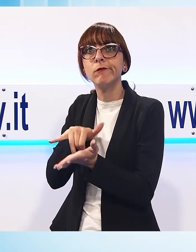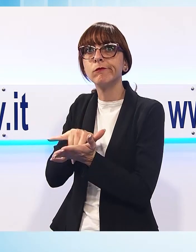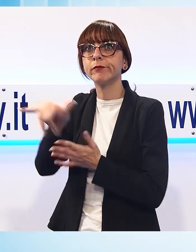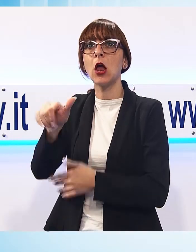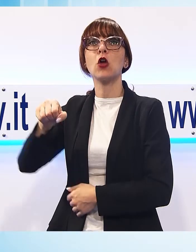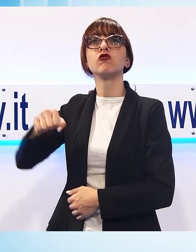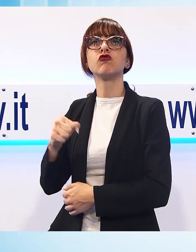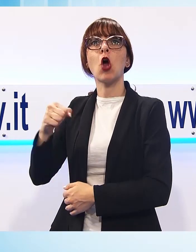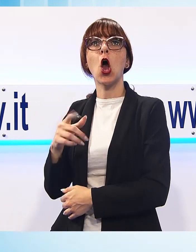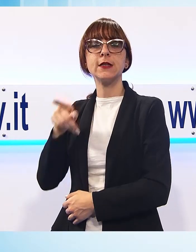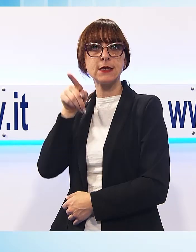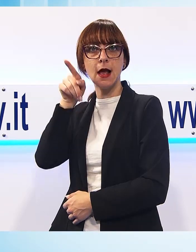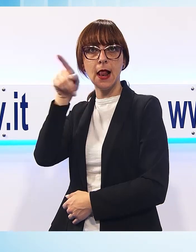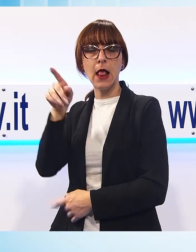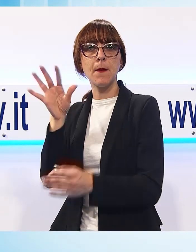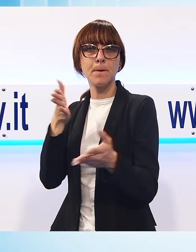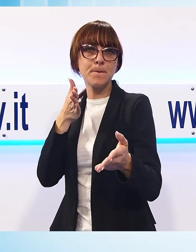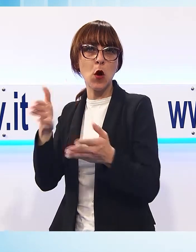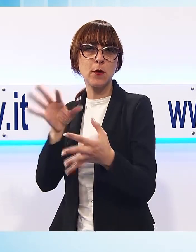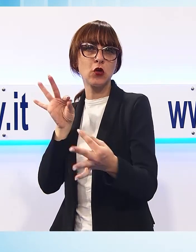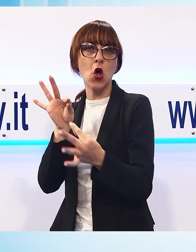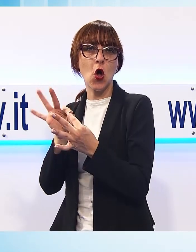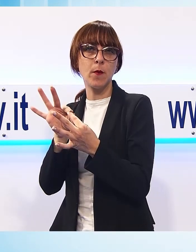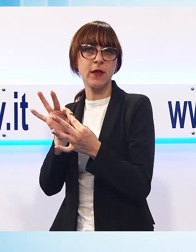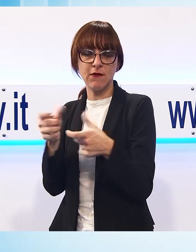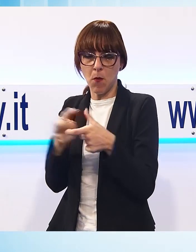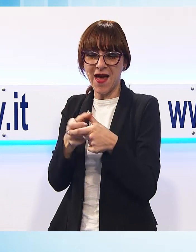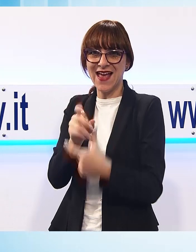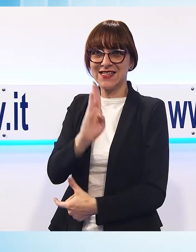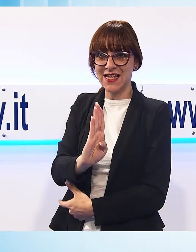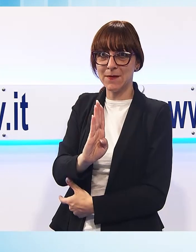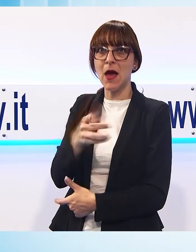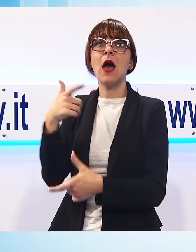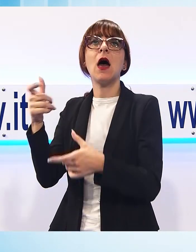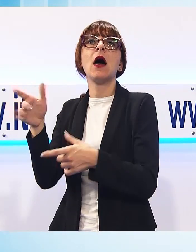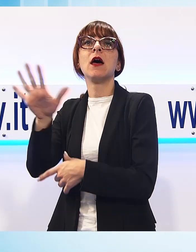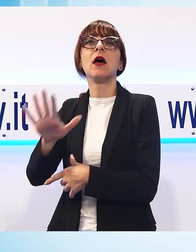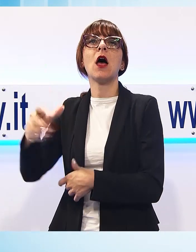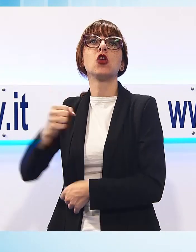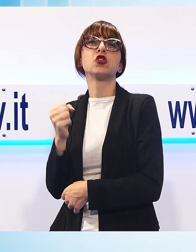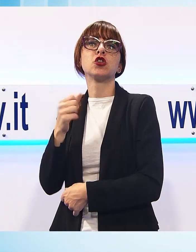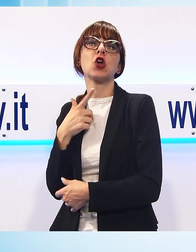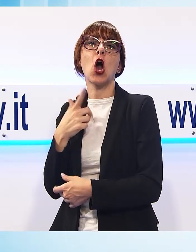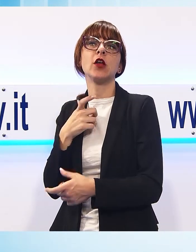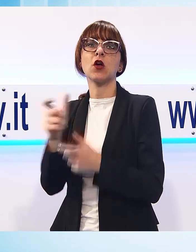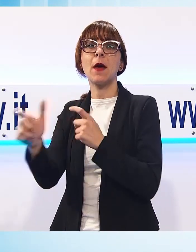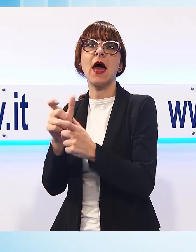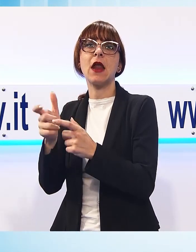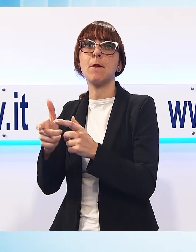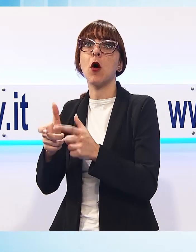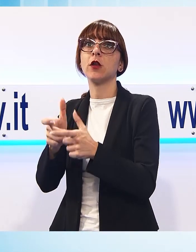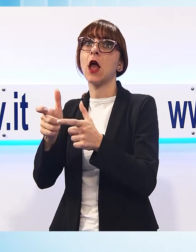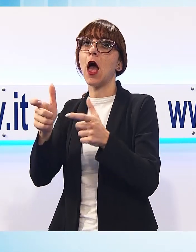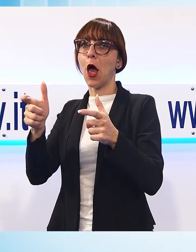anche per intensificare i rapporti con il nostro paese, con i nostri bargo esteri, che questo possa portare anche, se all'inizio in un